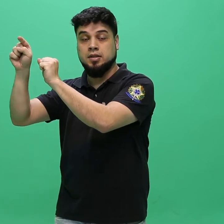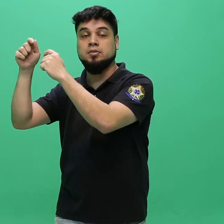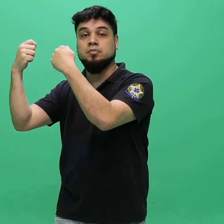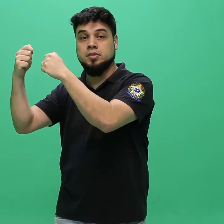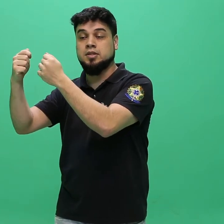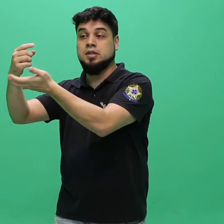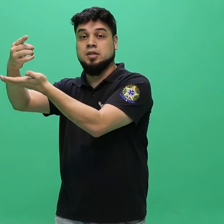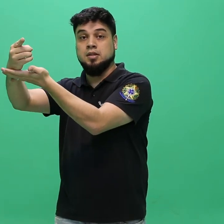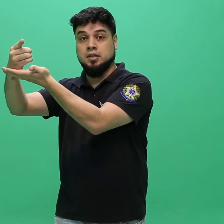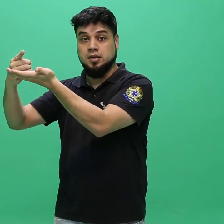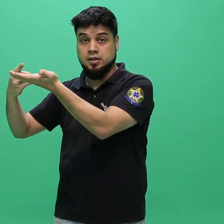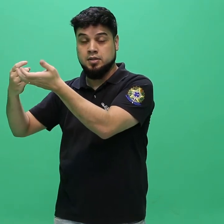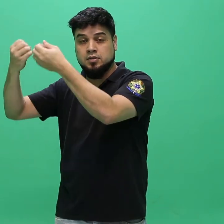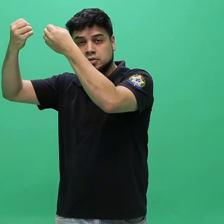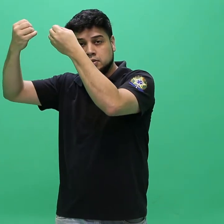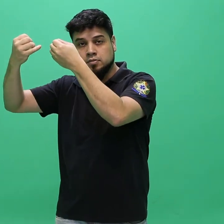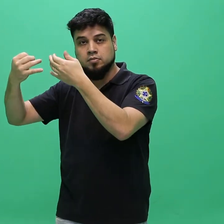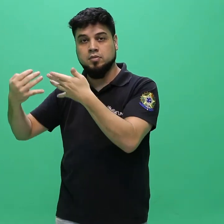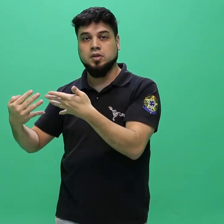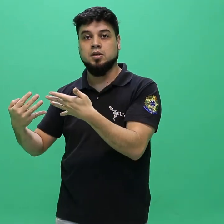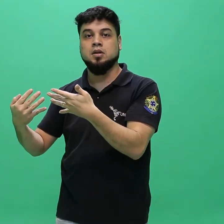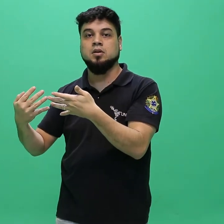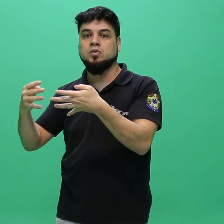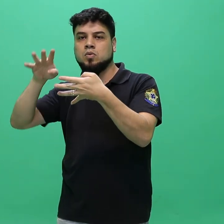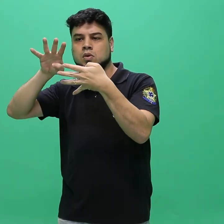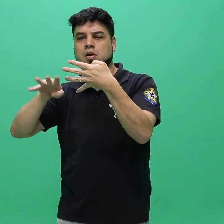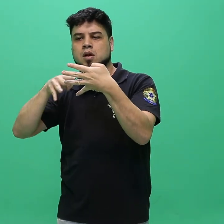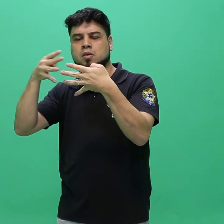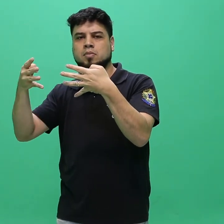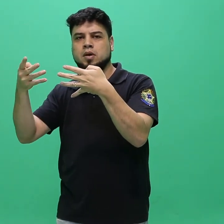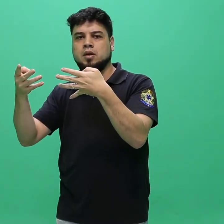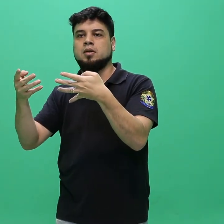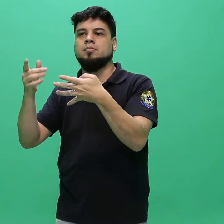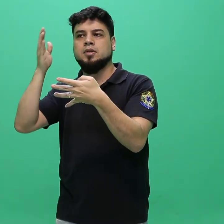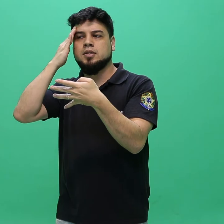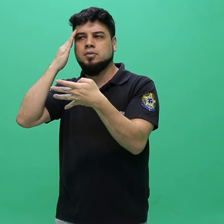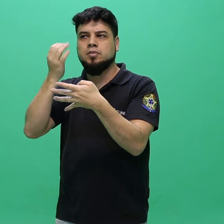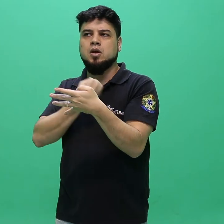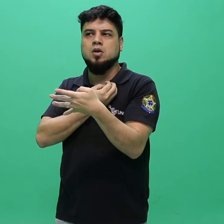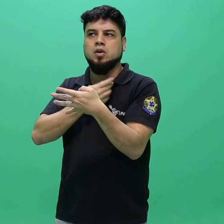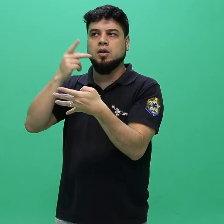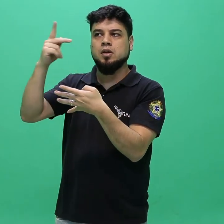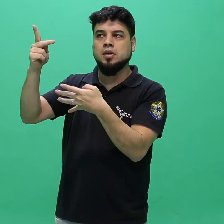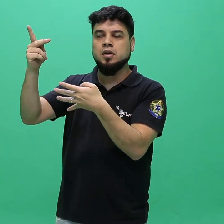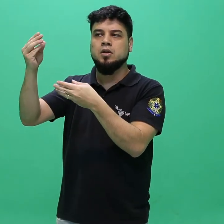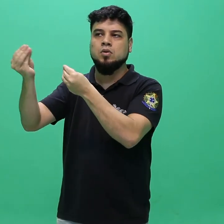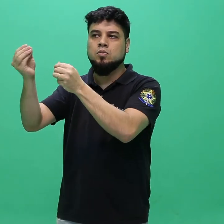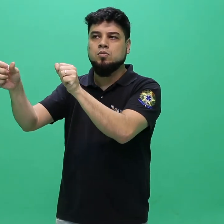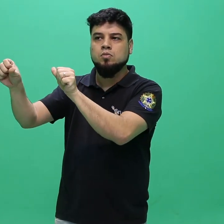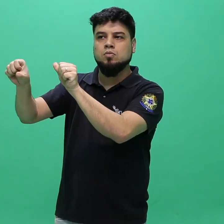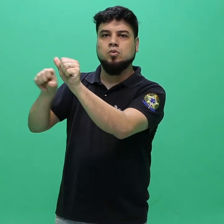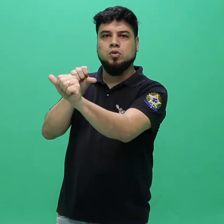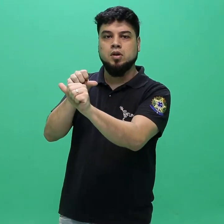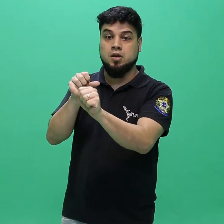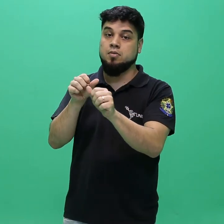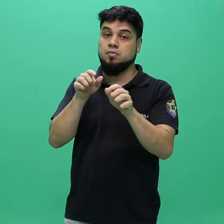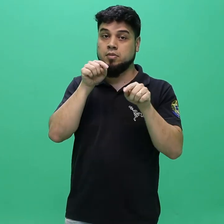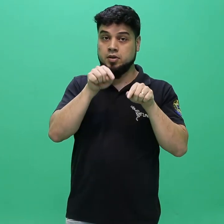se não constar nenhum tipo de conversão na documentação a ser enviada pelo candidato.